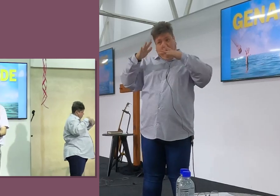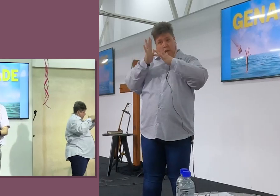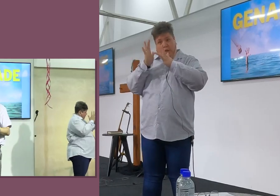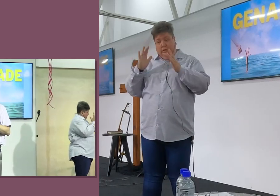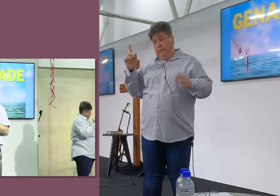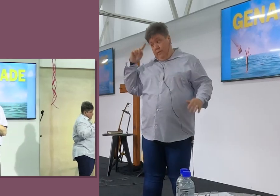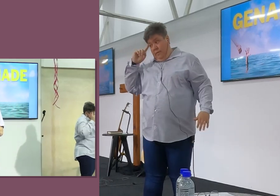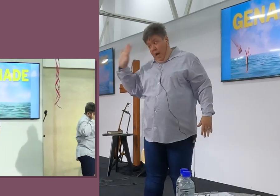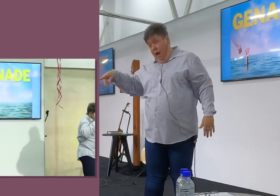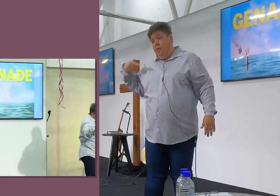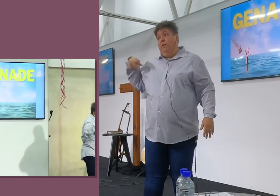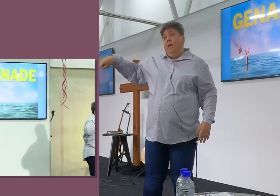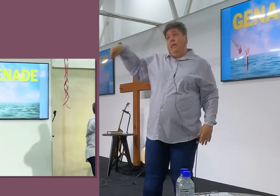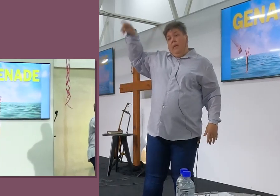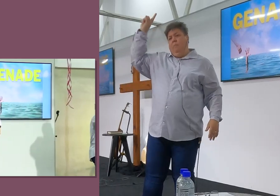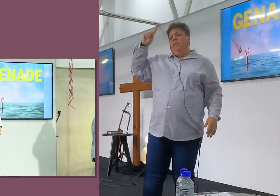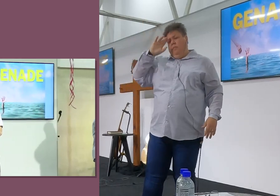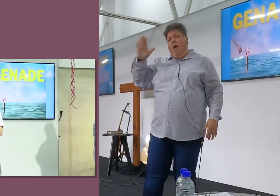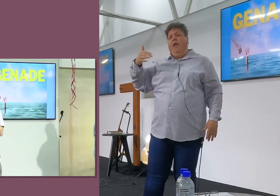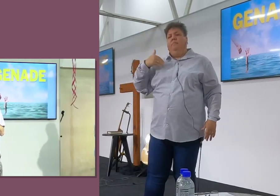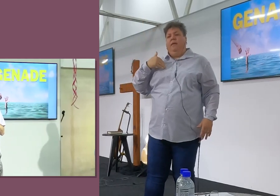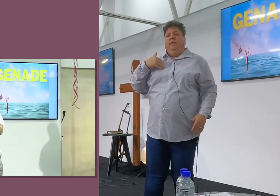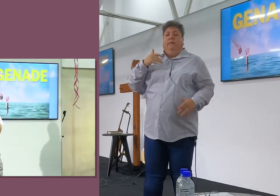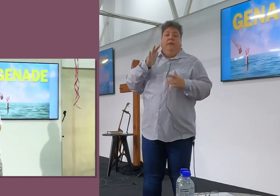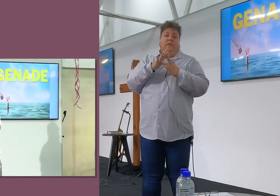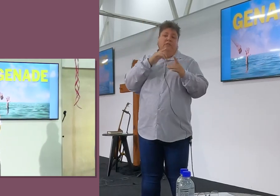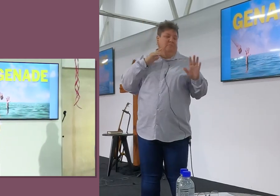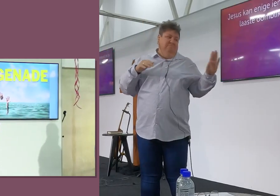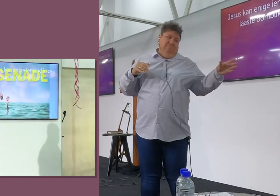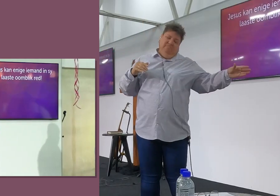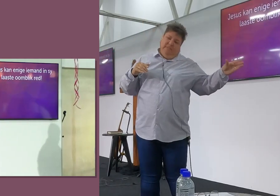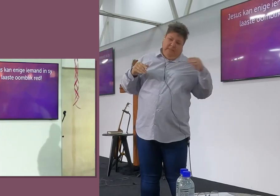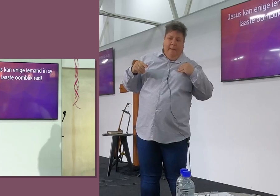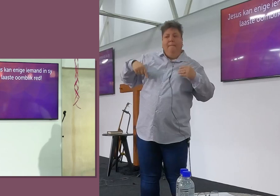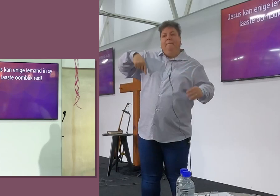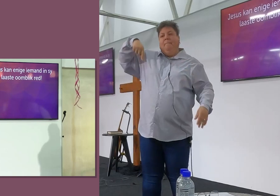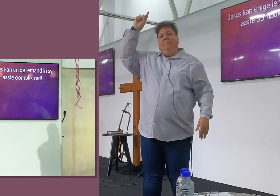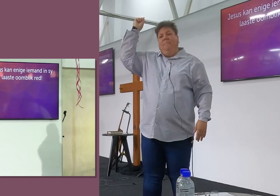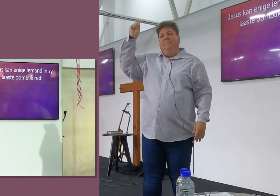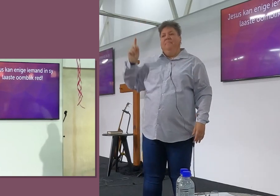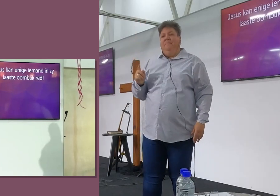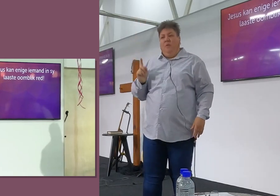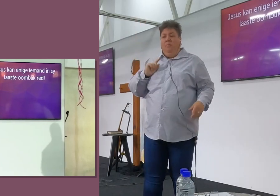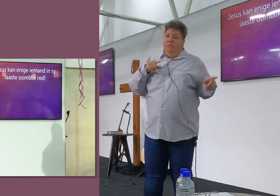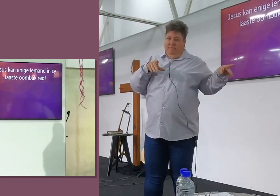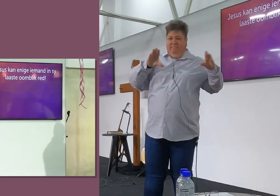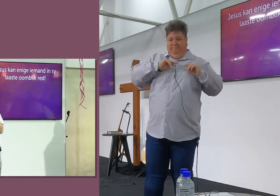Denk aan my as jy in die koninkrijk ingaan, Denk aan my, Jesus sê, Vanavond is jy saam met my, In die paradijs,